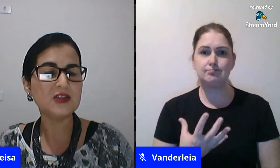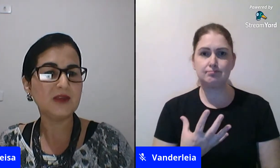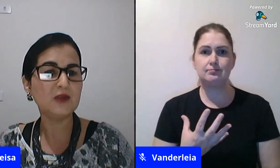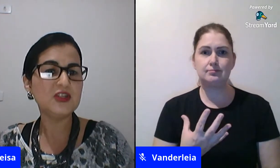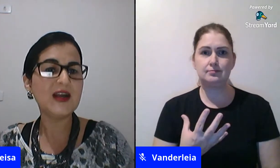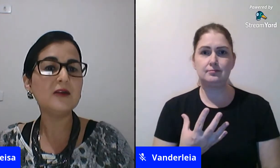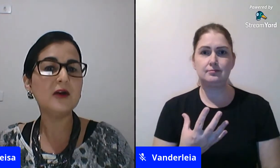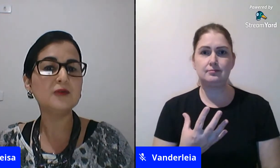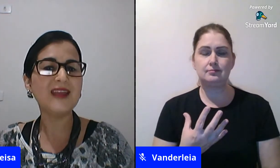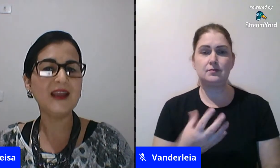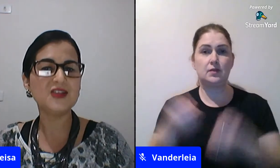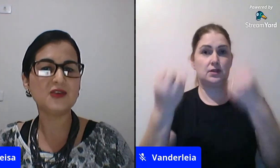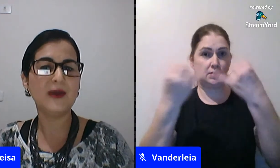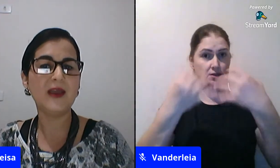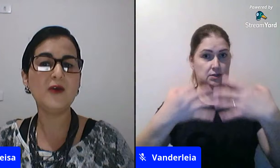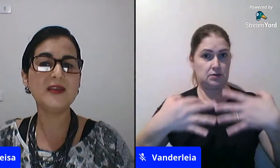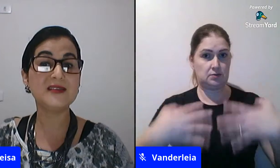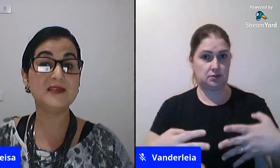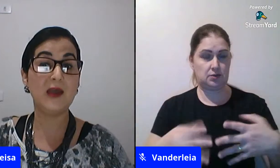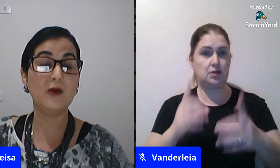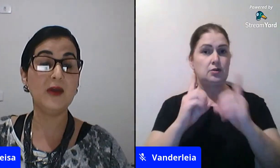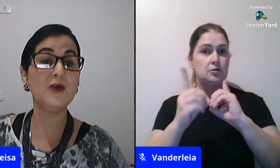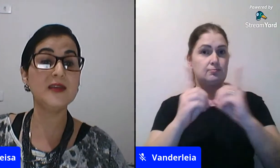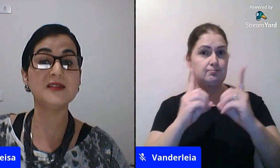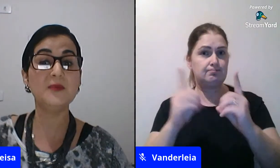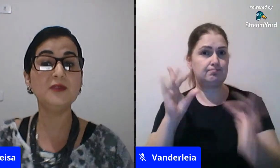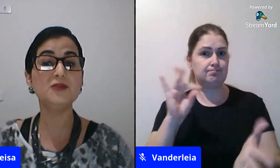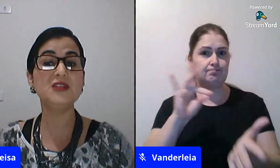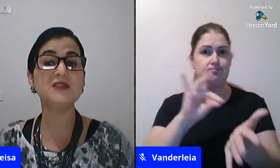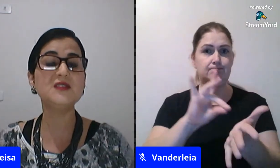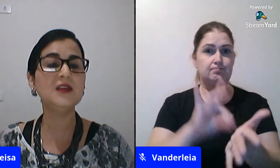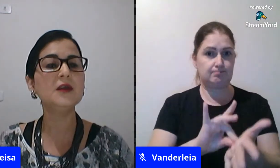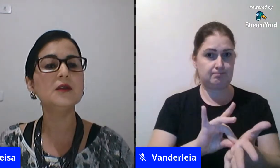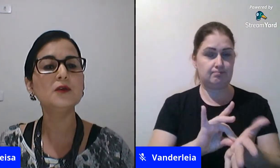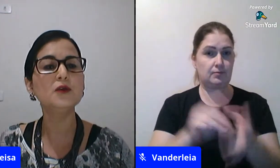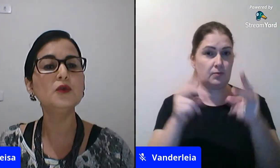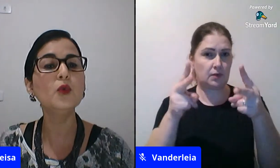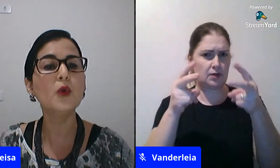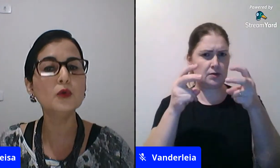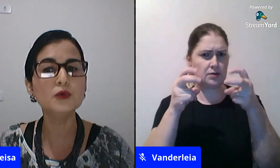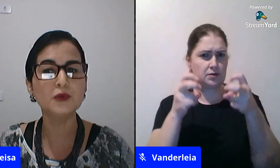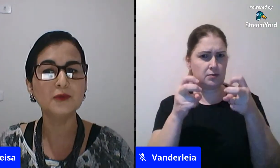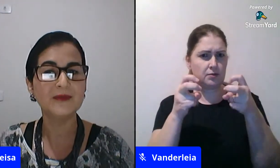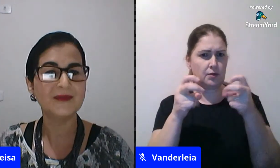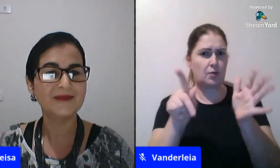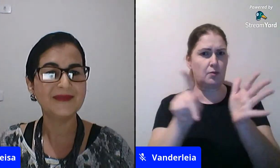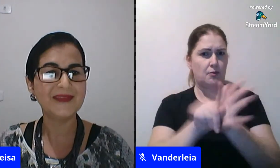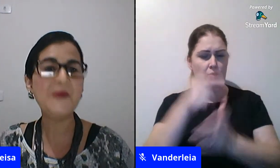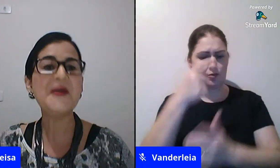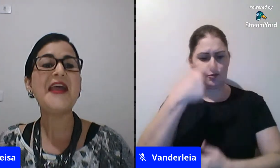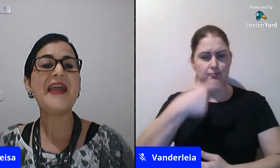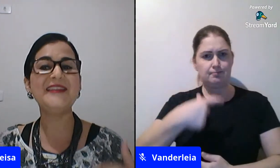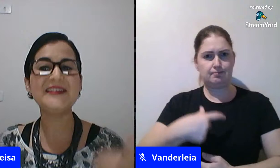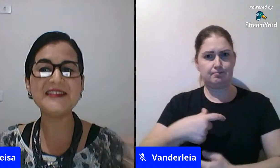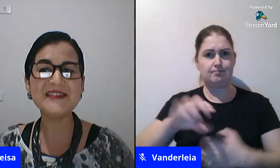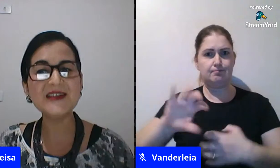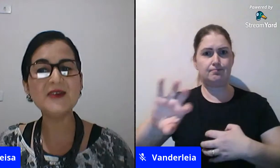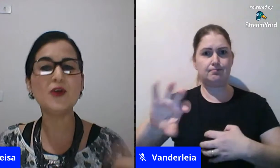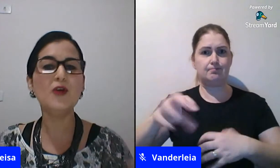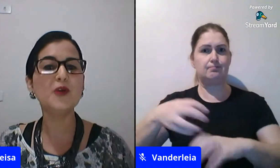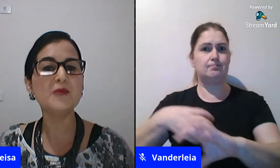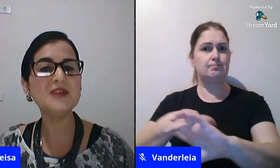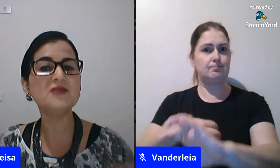o seguinte, que o diálogo autêntico é o reconhecimento de si no outro. Então, é